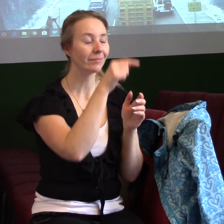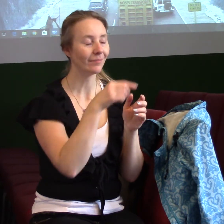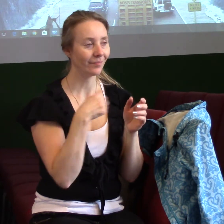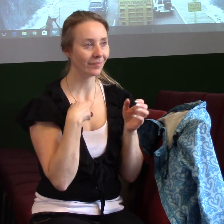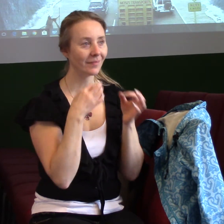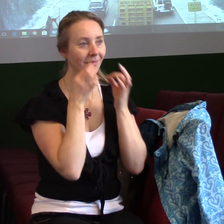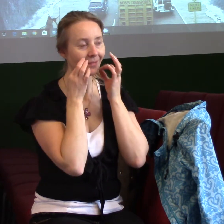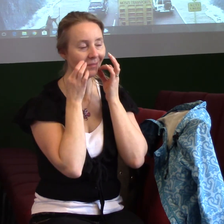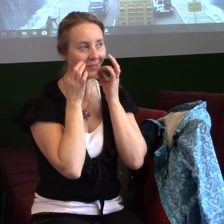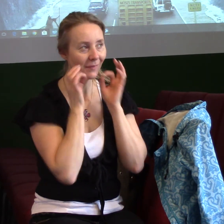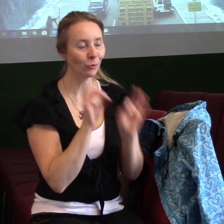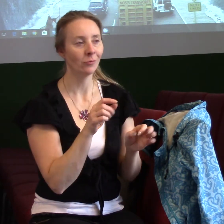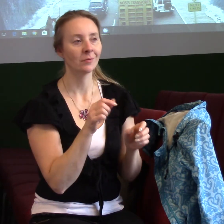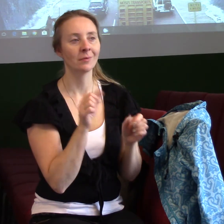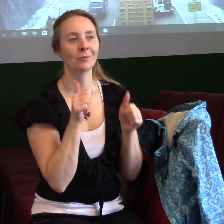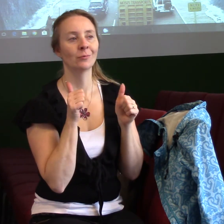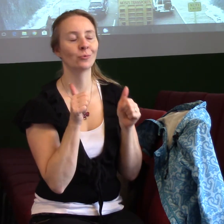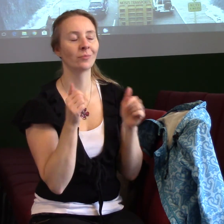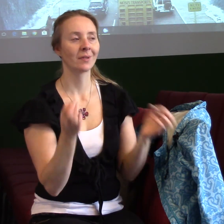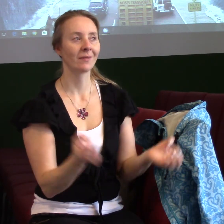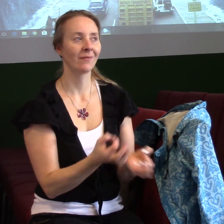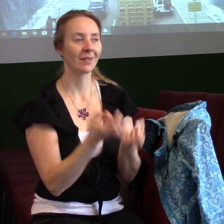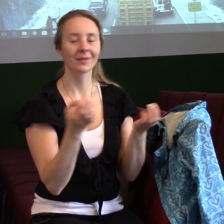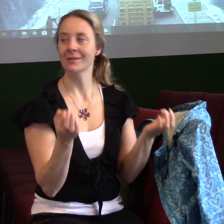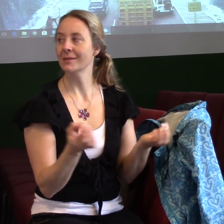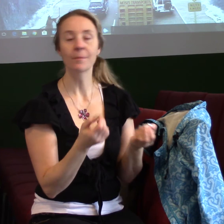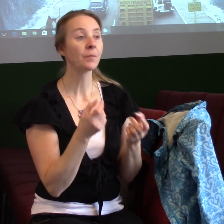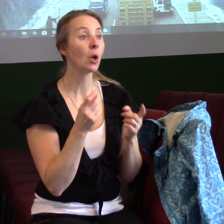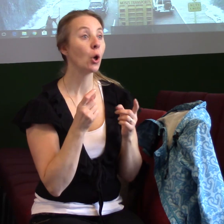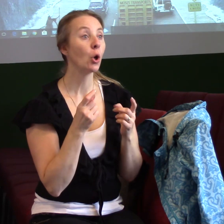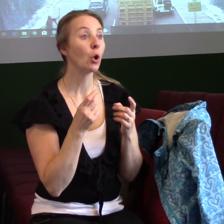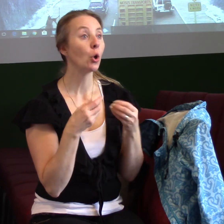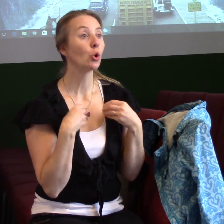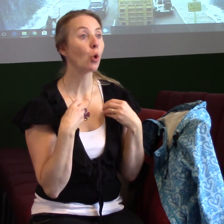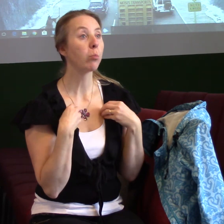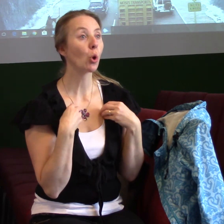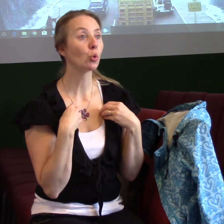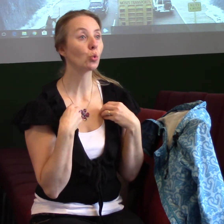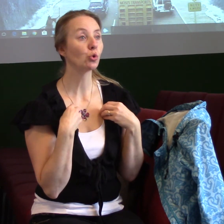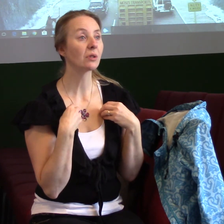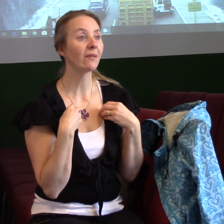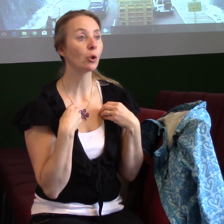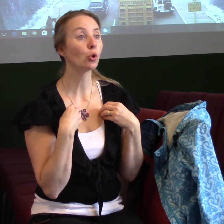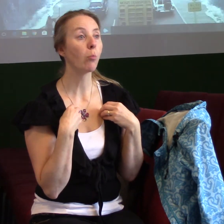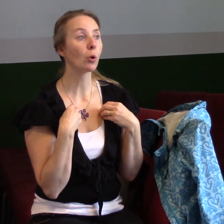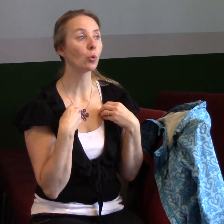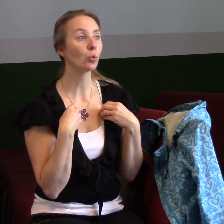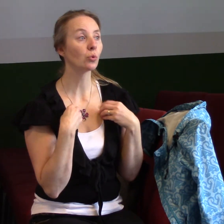dobrodružství a skvělých věcí. Jenom jsem chtěl říct, že bylo cítit, že Boží milost je s námi. Protože